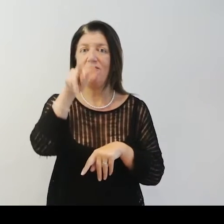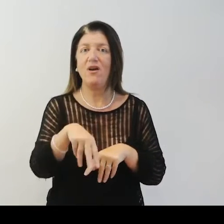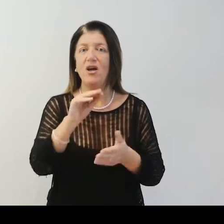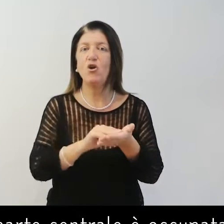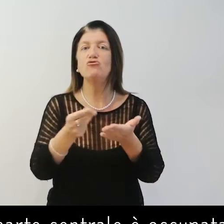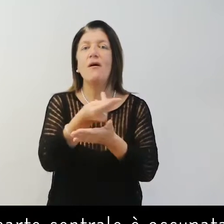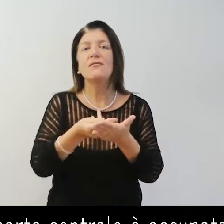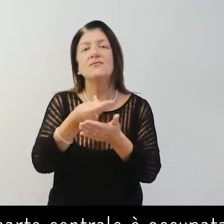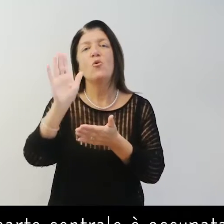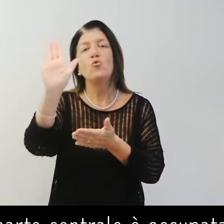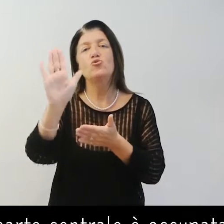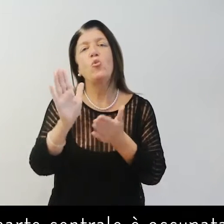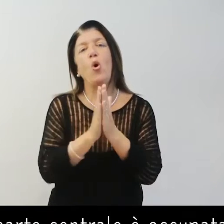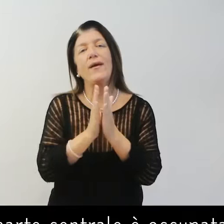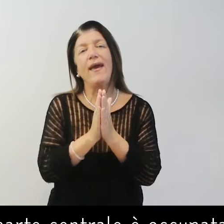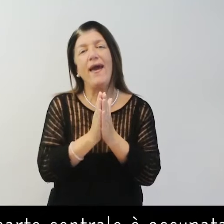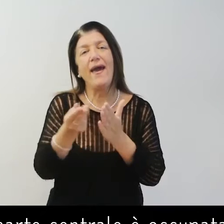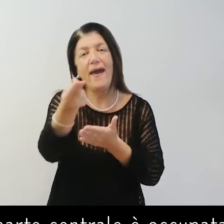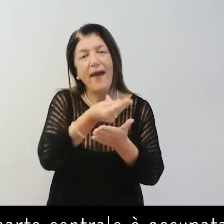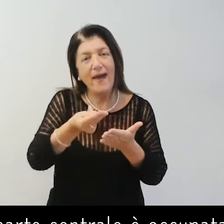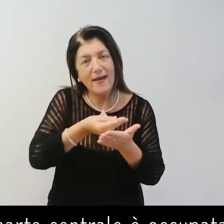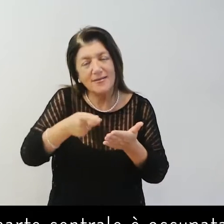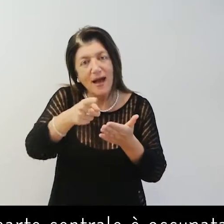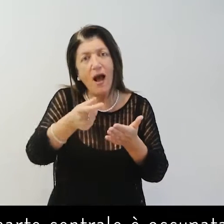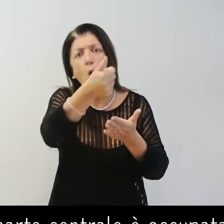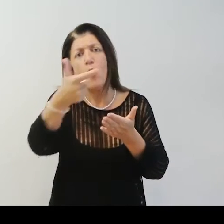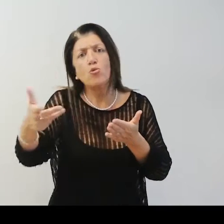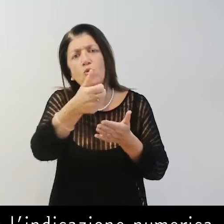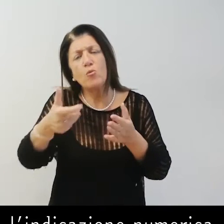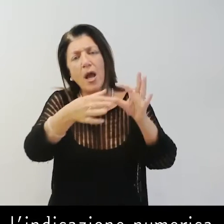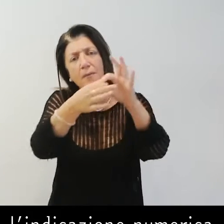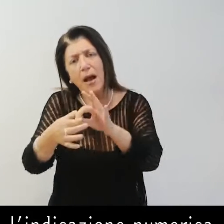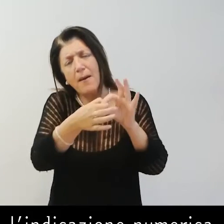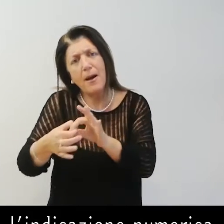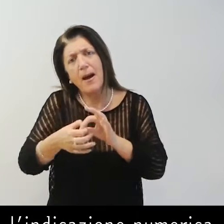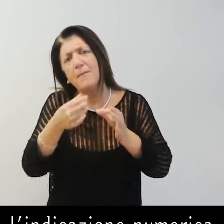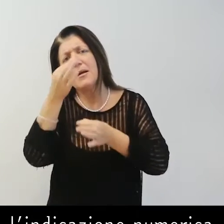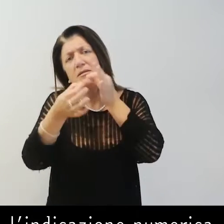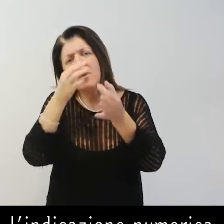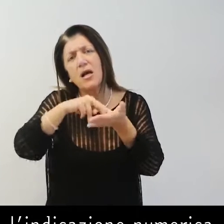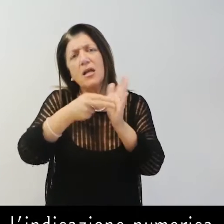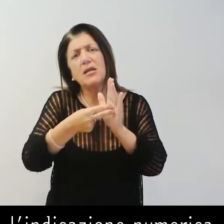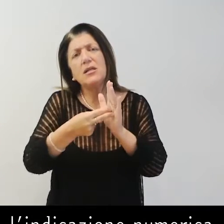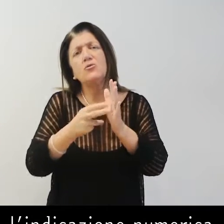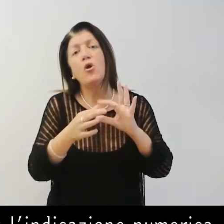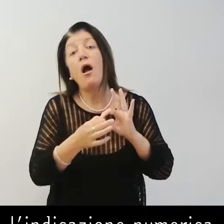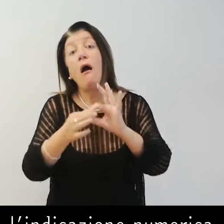La parte centrale è occupata dalla pianta della chiesa, con l'indicazione numerica degli elementi architettonici